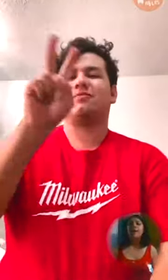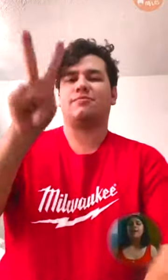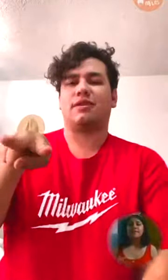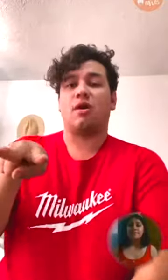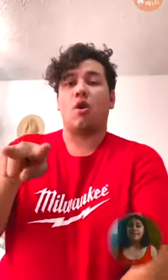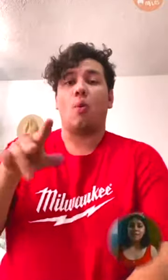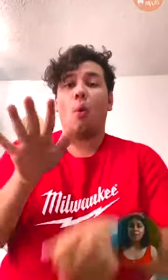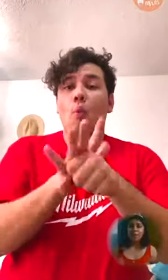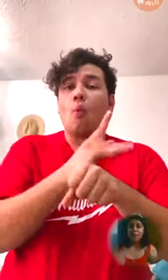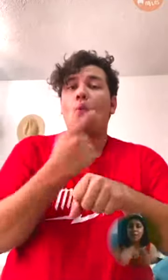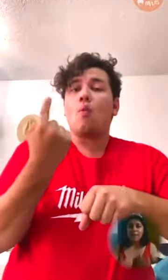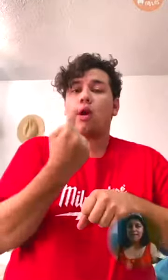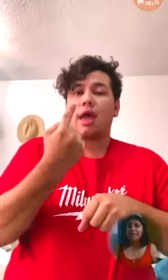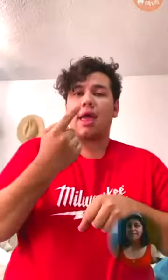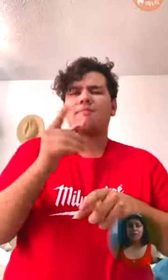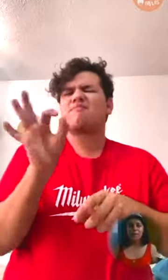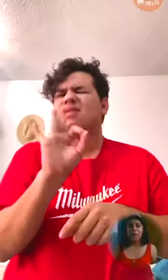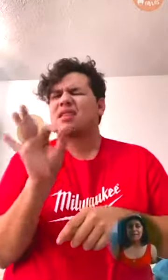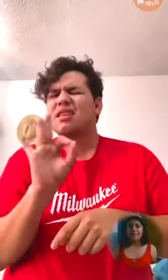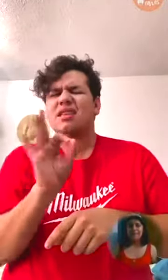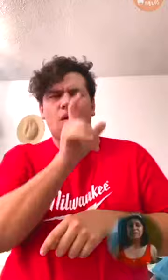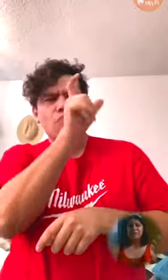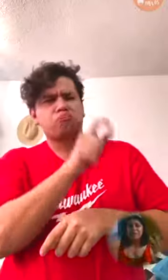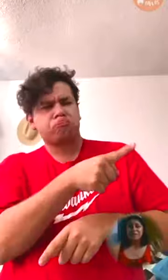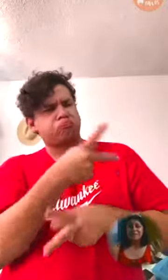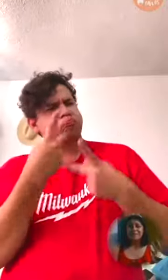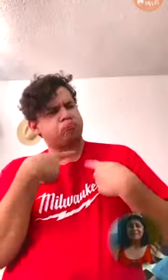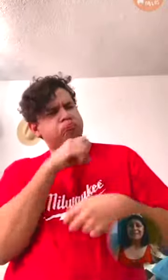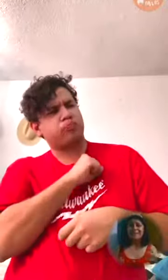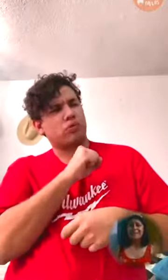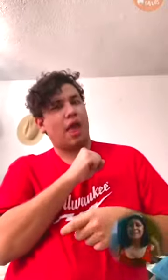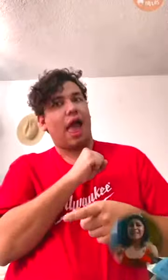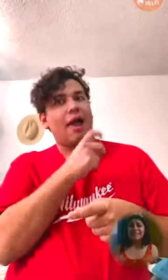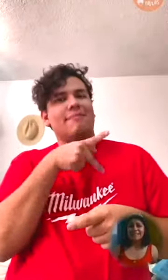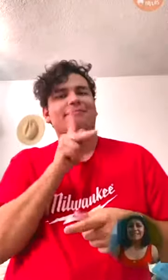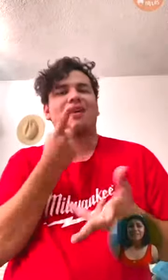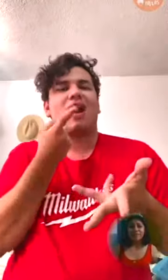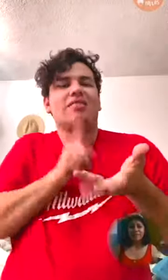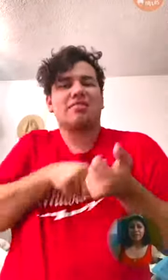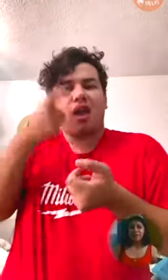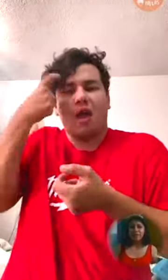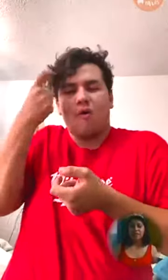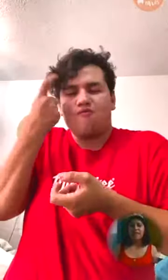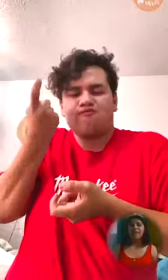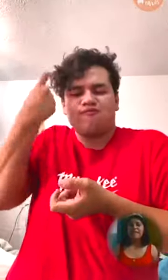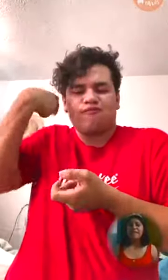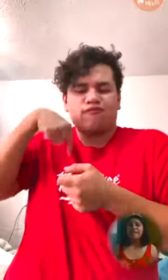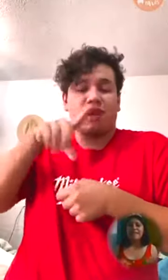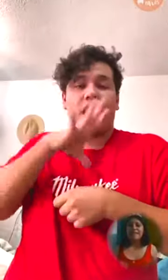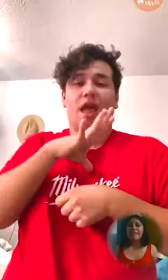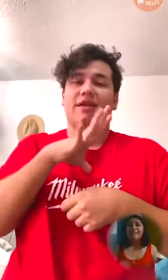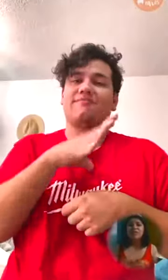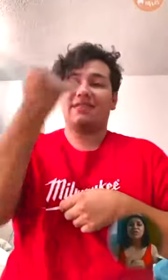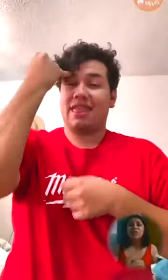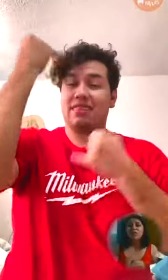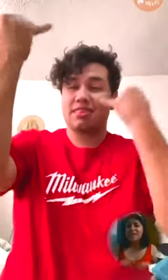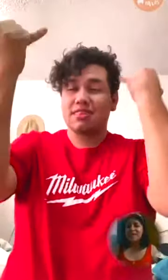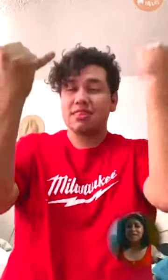Ya que aunque de apariencia no lo parezca, nuestra mente está llena de ideas y pensamientos que desagradan totalmente